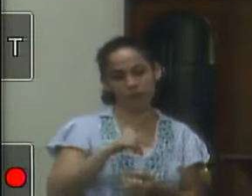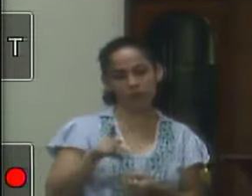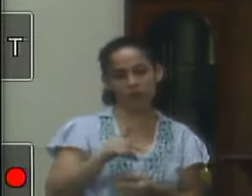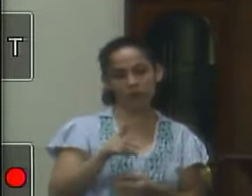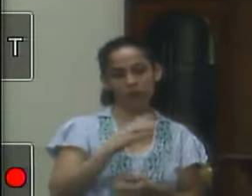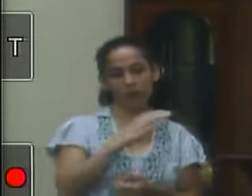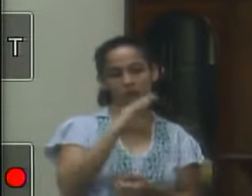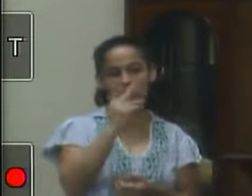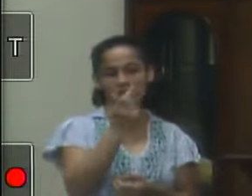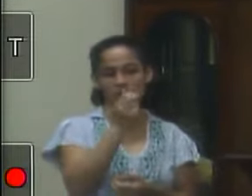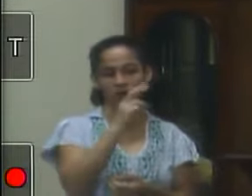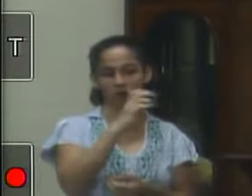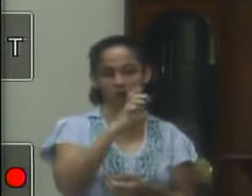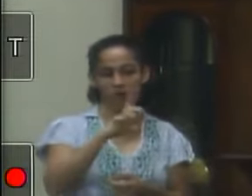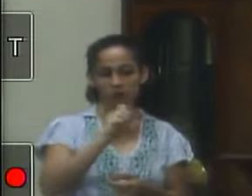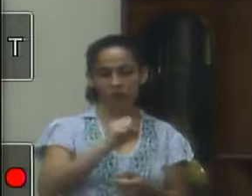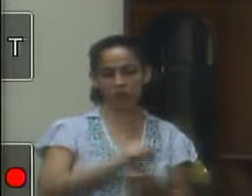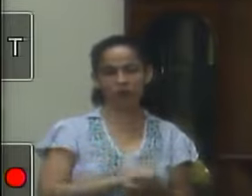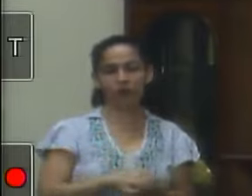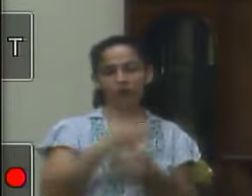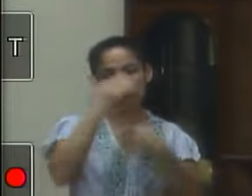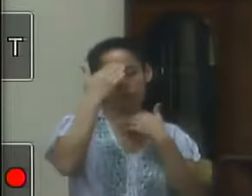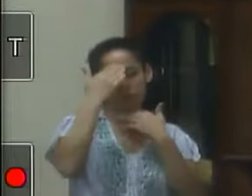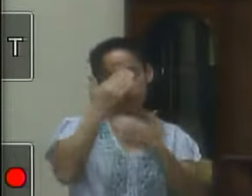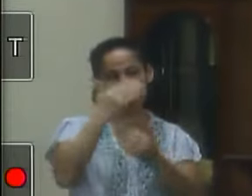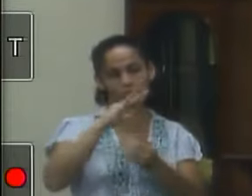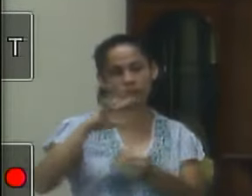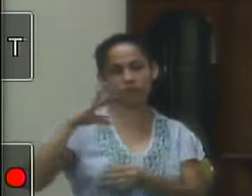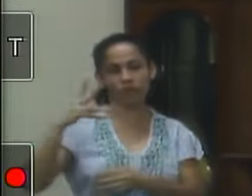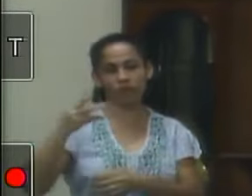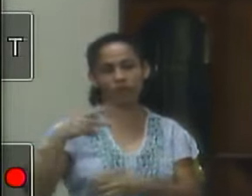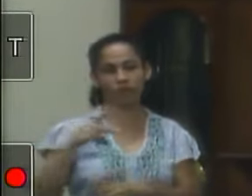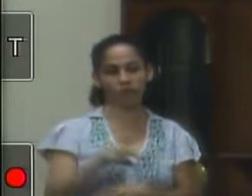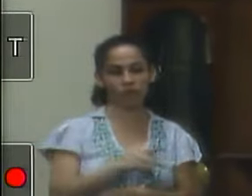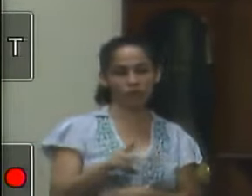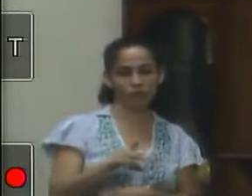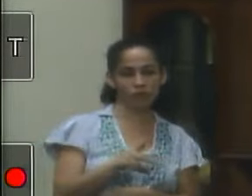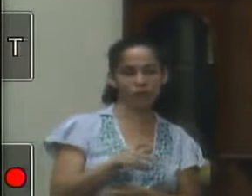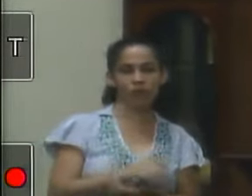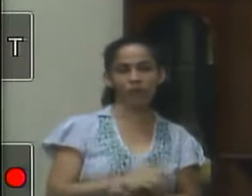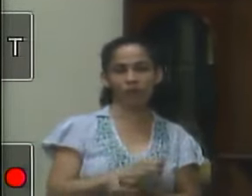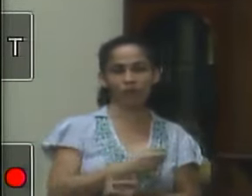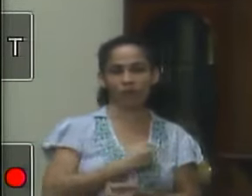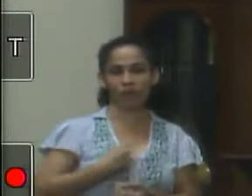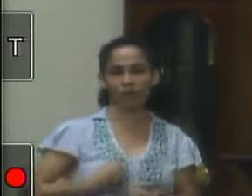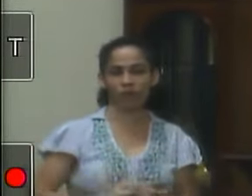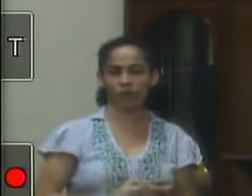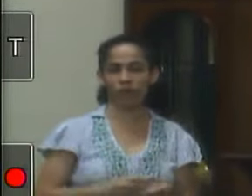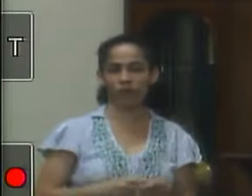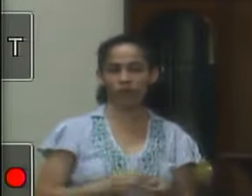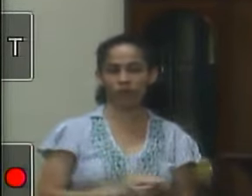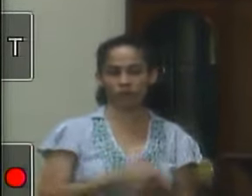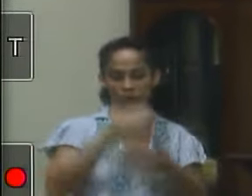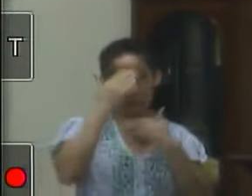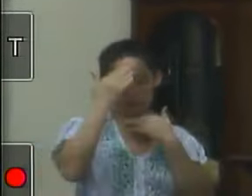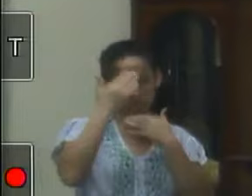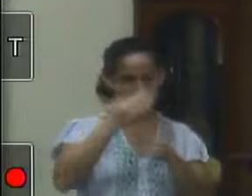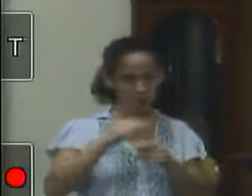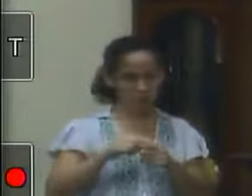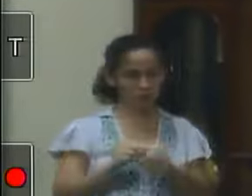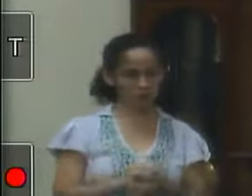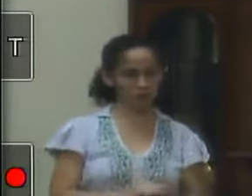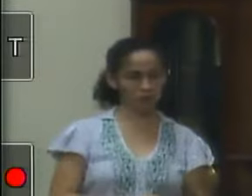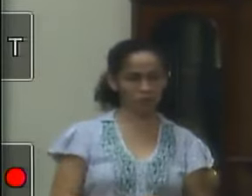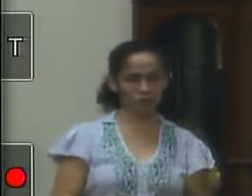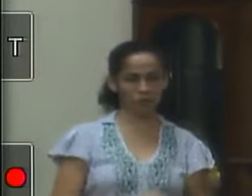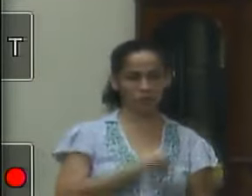Charles, fica aqui meus agradecimentos a todos os professores do SENAI, fica aqui meu agradecimento